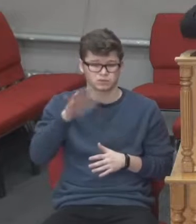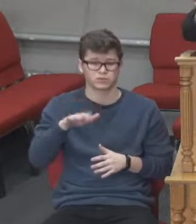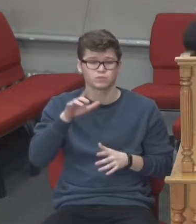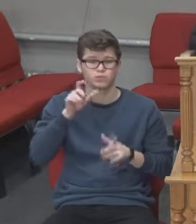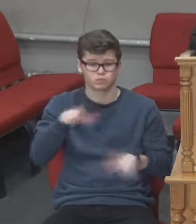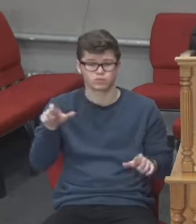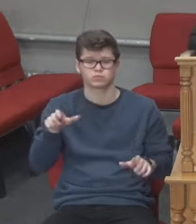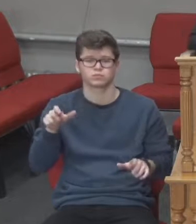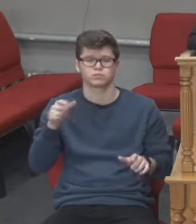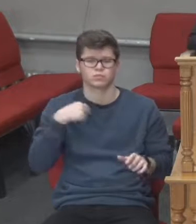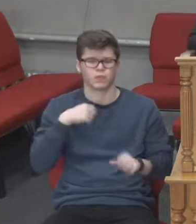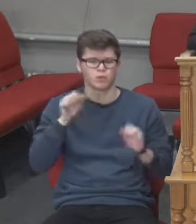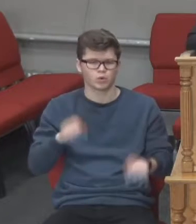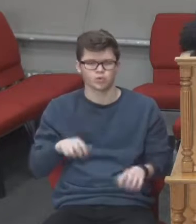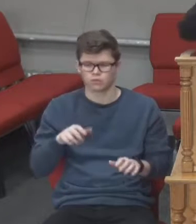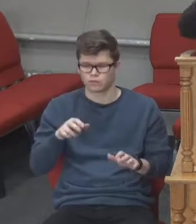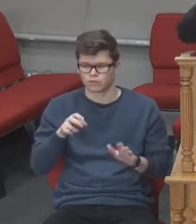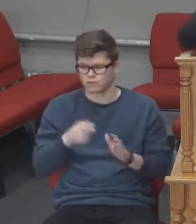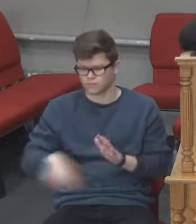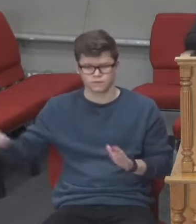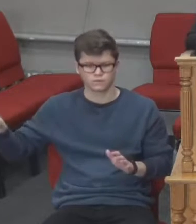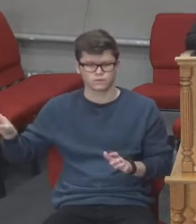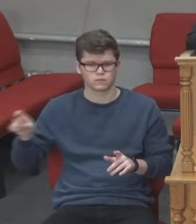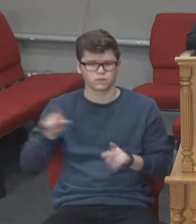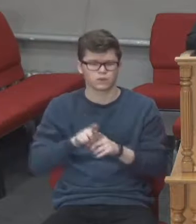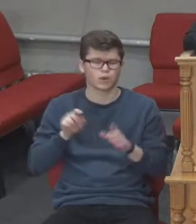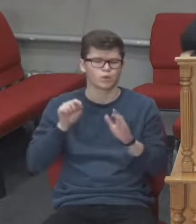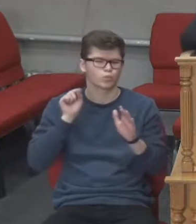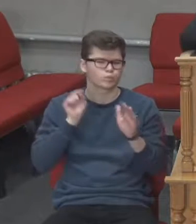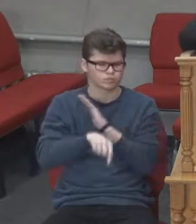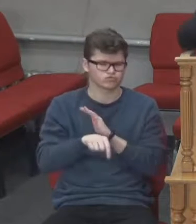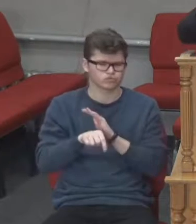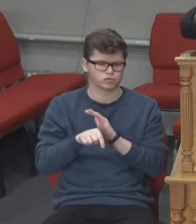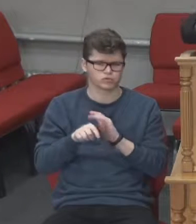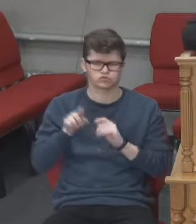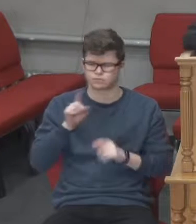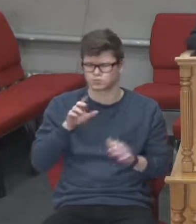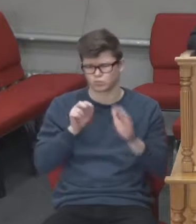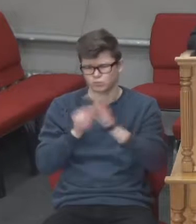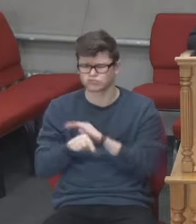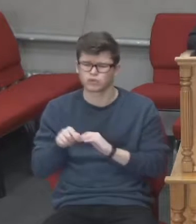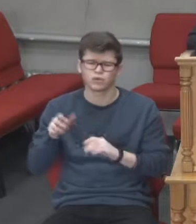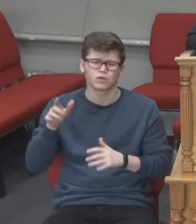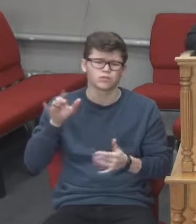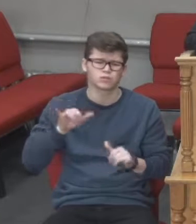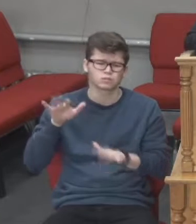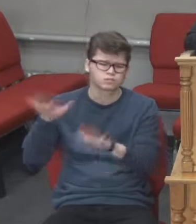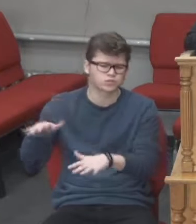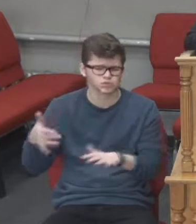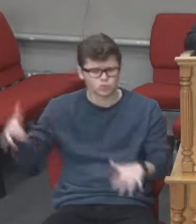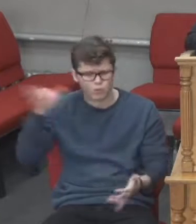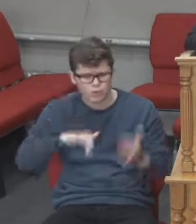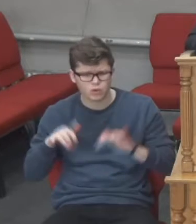можна було вийти з нього і втекти до гір, втекти і сховатися там. І